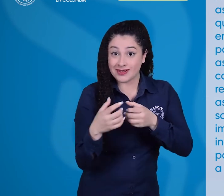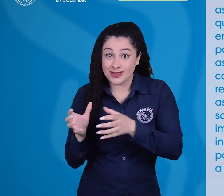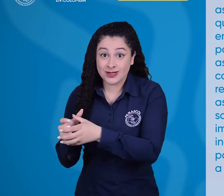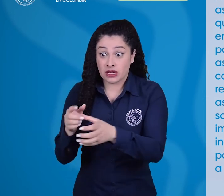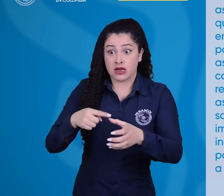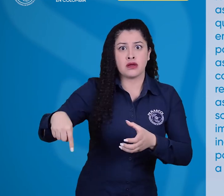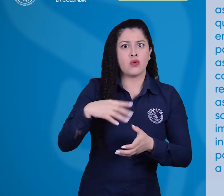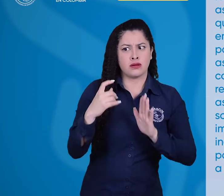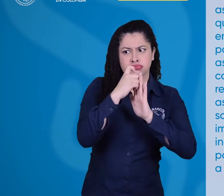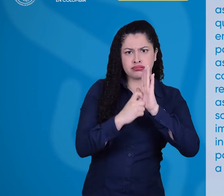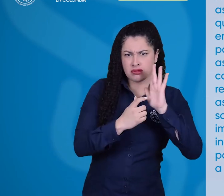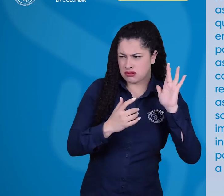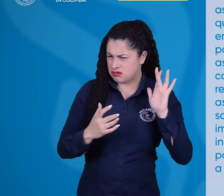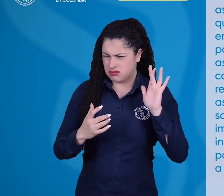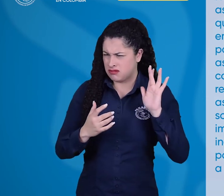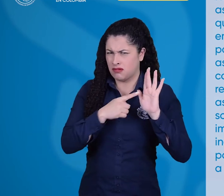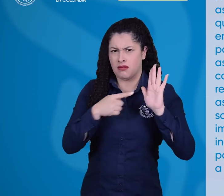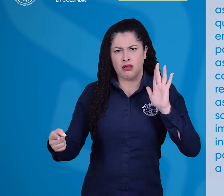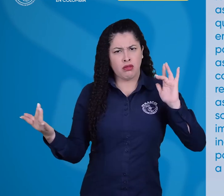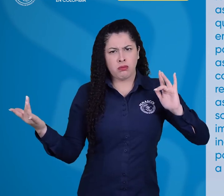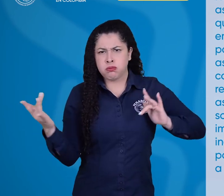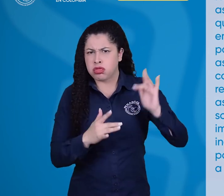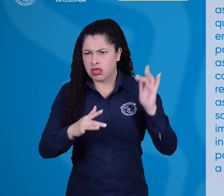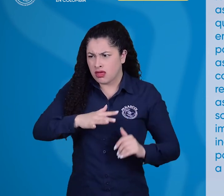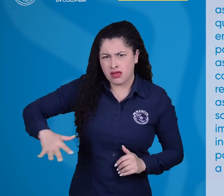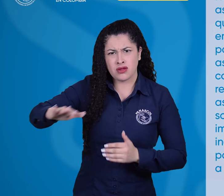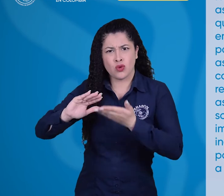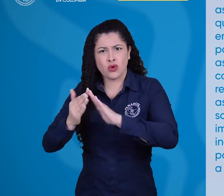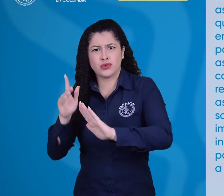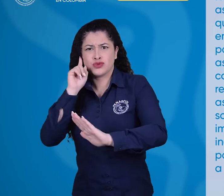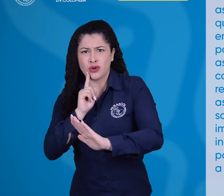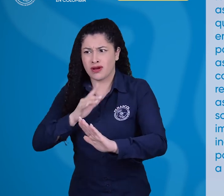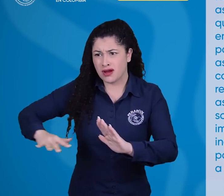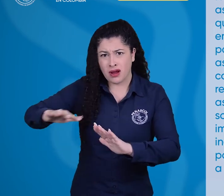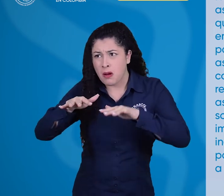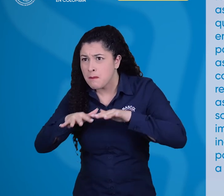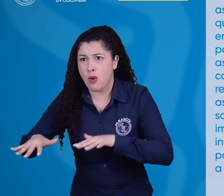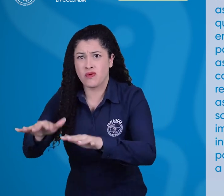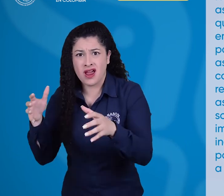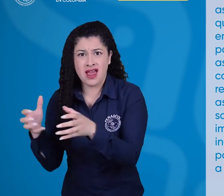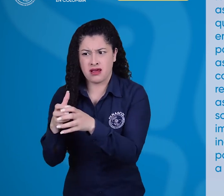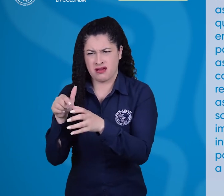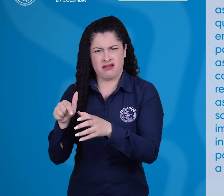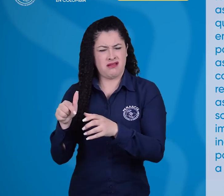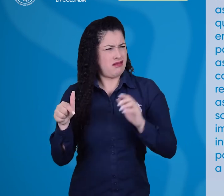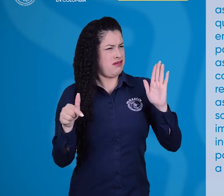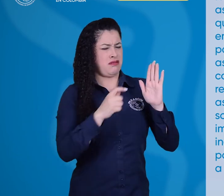a la realidad del movimiento asociativo de la comunidad sorda, por lo que es una tarea importante y urgente